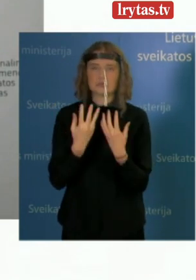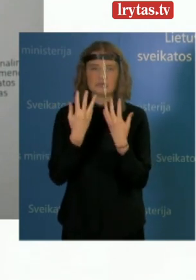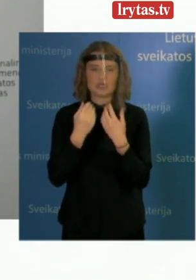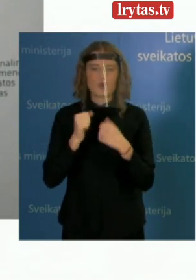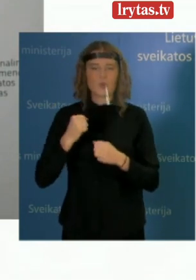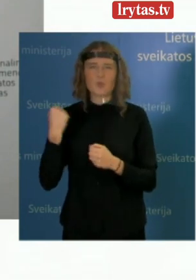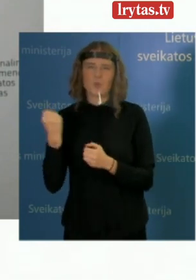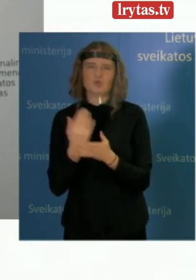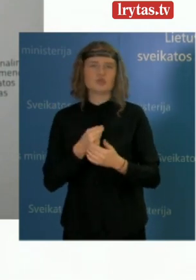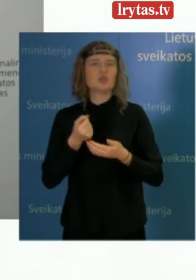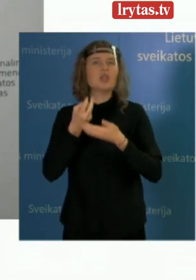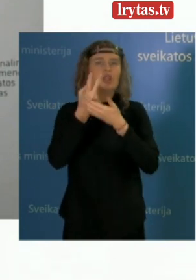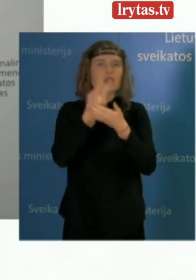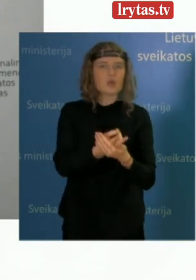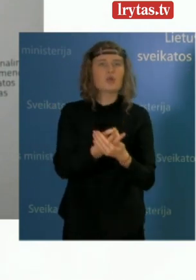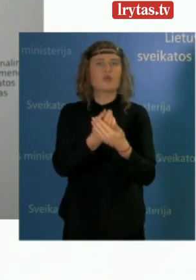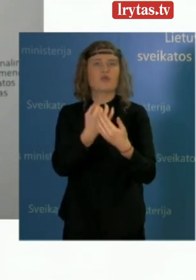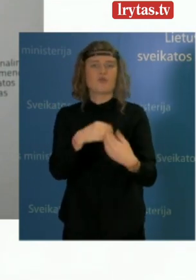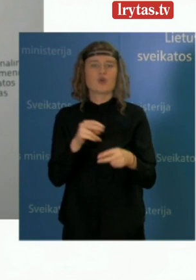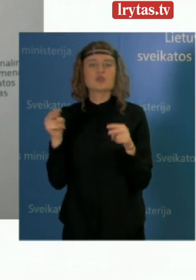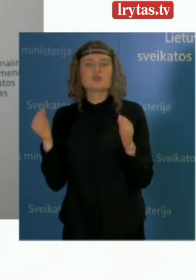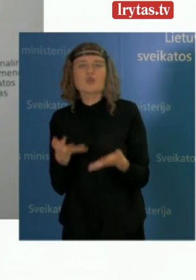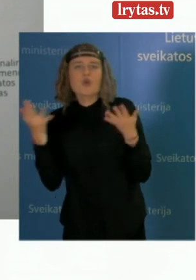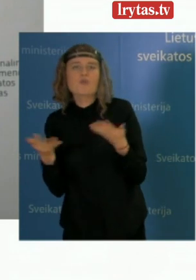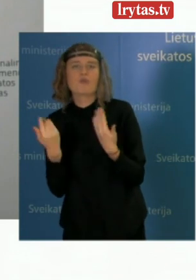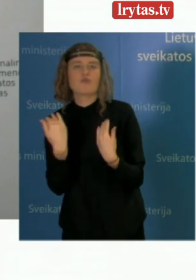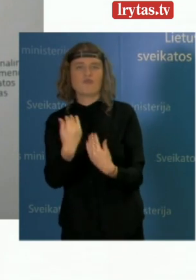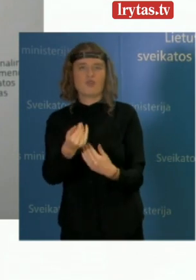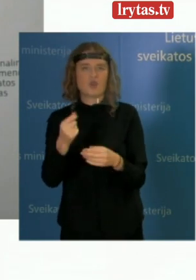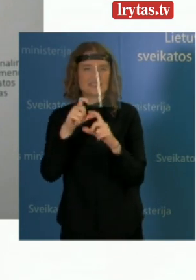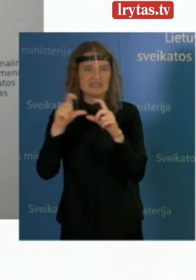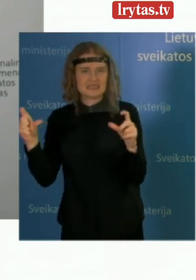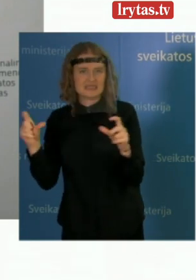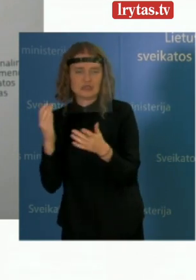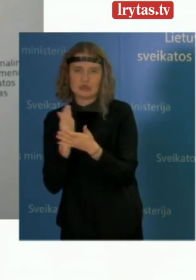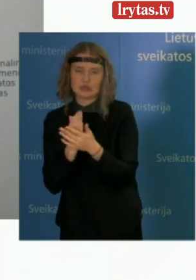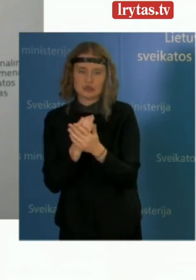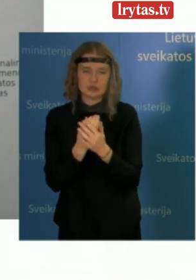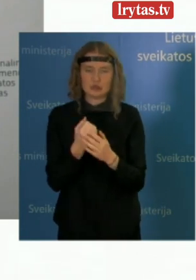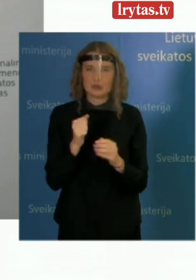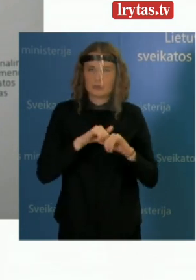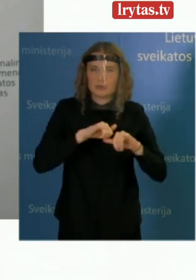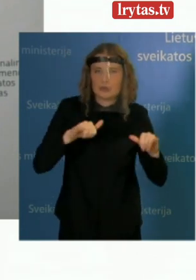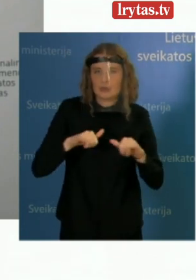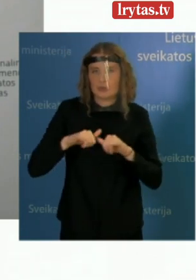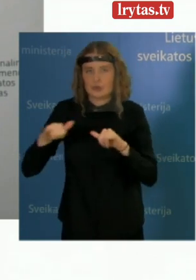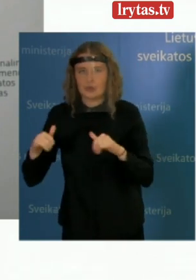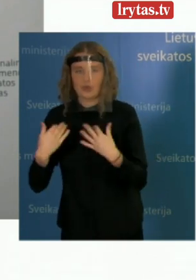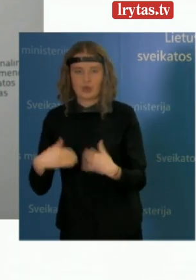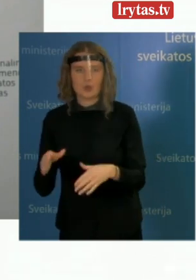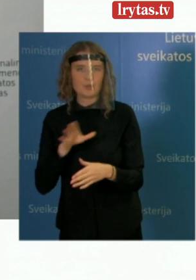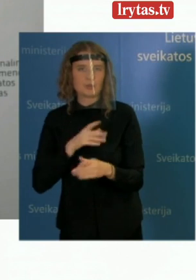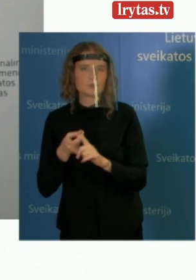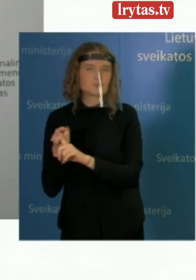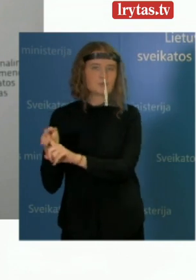įsteigų, palaikomojo gydymo, staugos įsteigos, globos įsteigų, kur iš tikrųjų fikstavome aktyjus, ir tikrai nebeturime nį